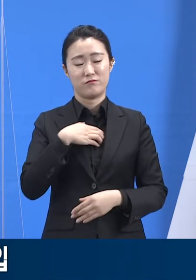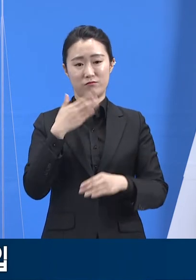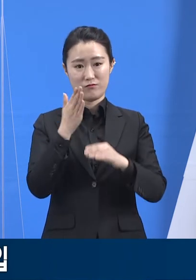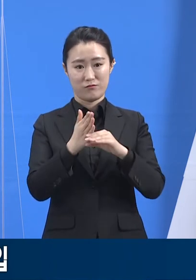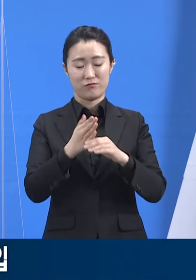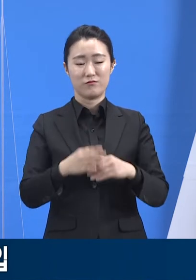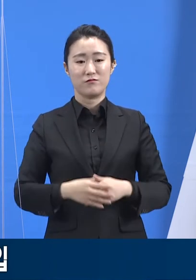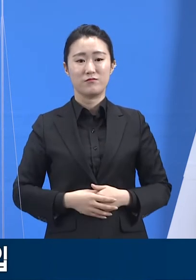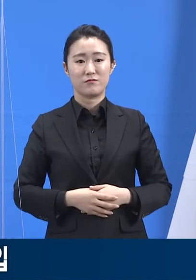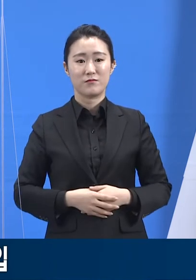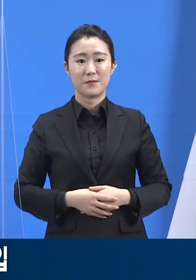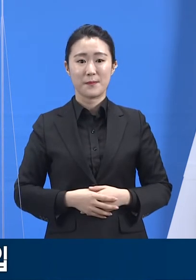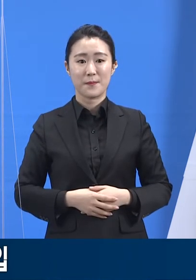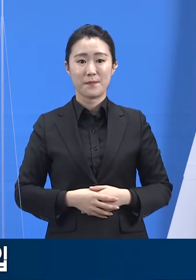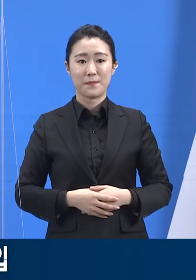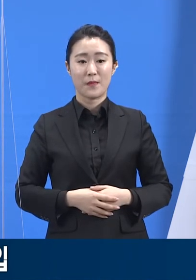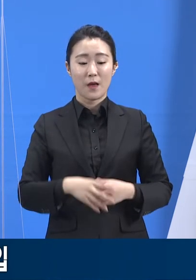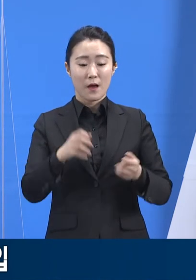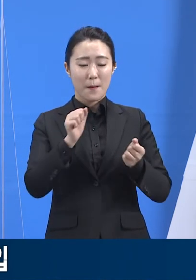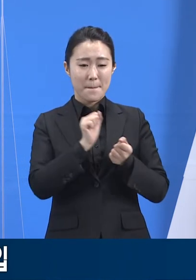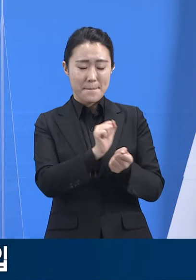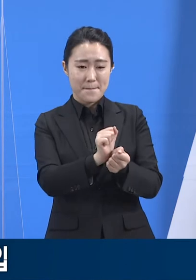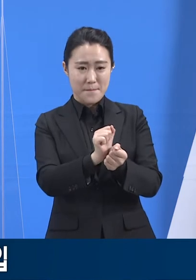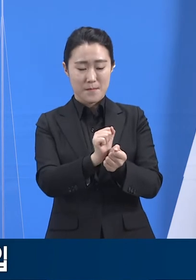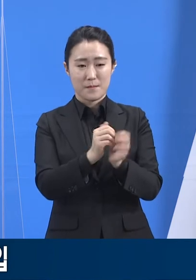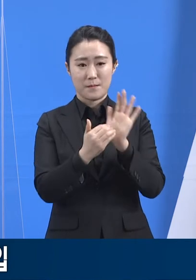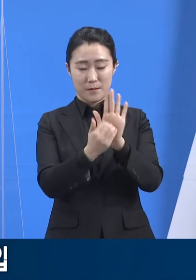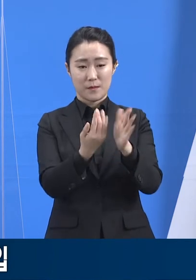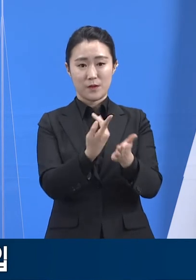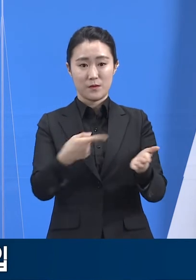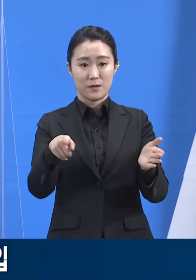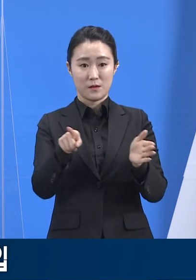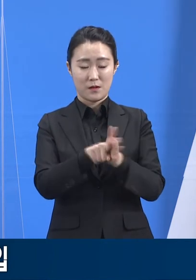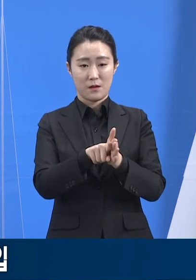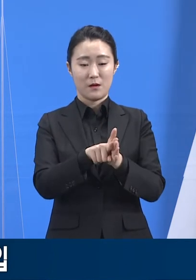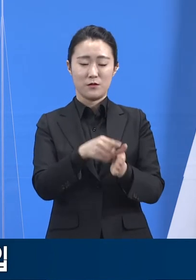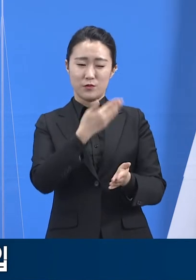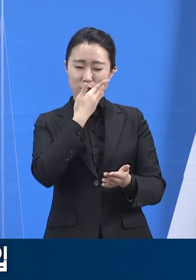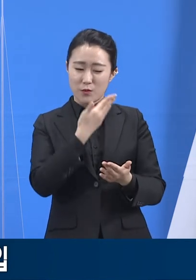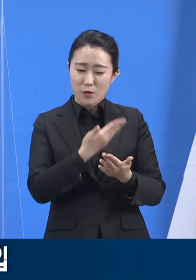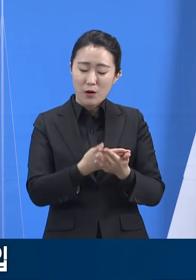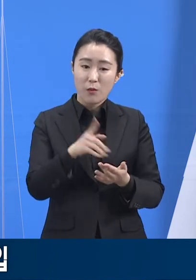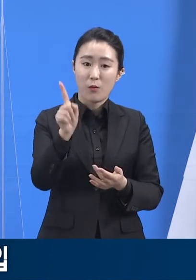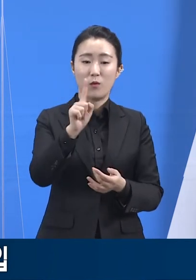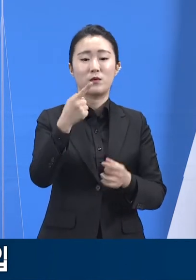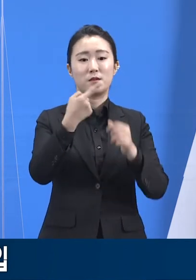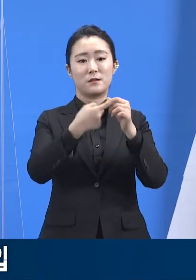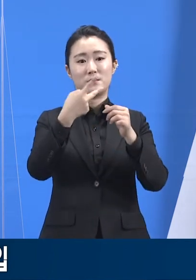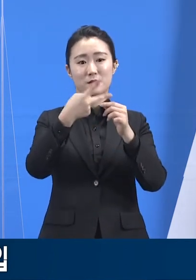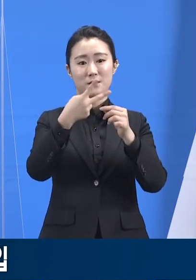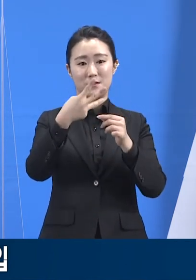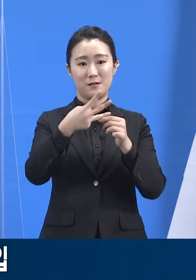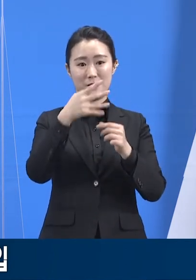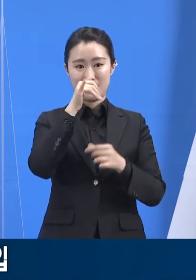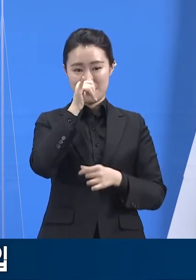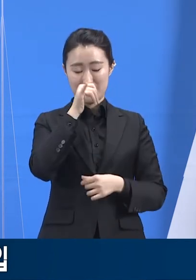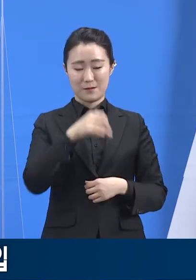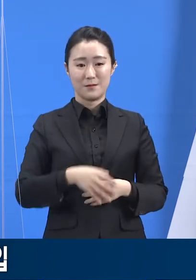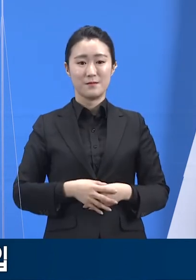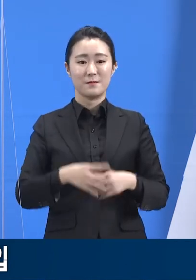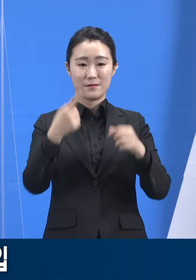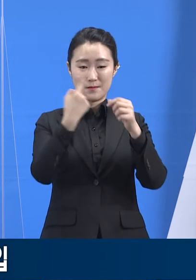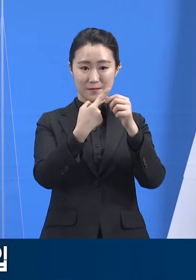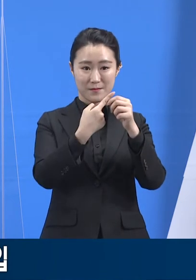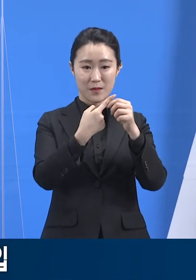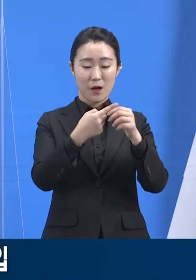감염 치약시설의 집단 감염 대응에서 제일 중요한 일은 다음 세 가지입니다. 첫째, 확진자를 바로